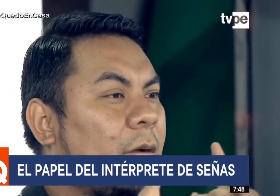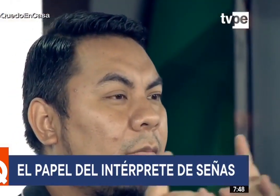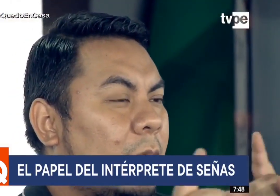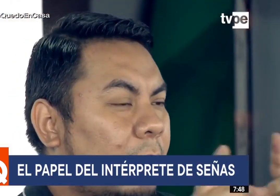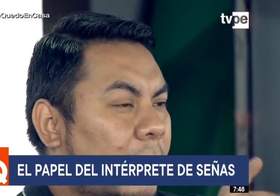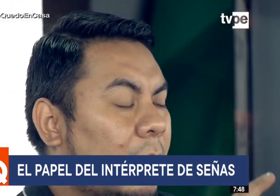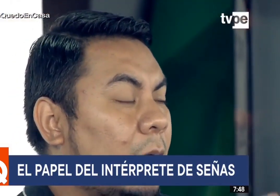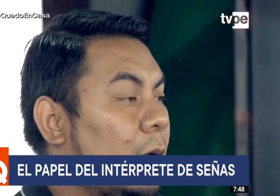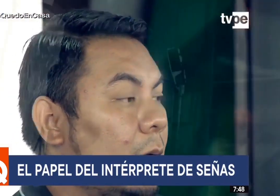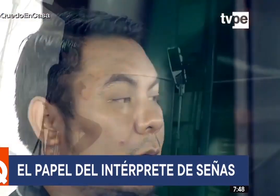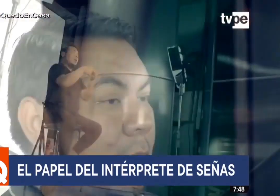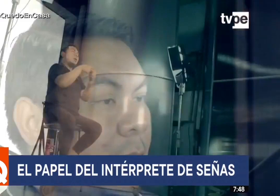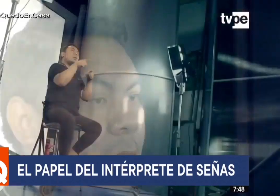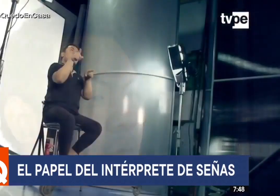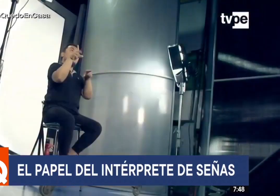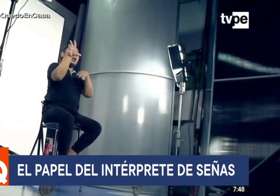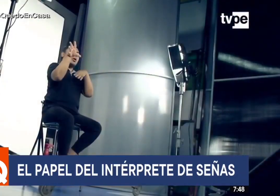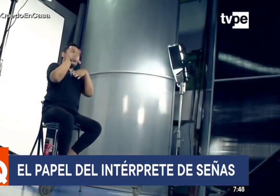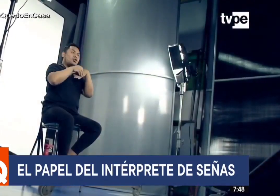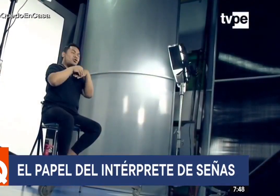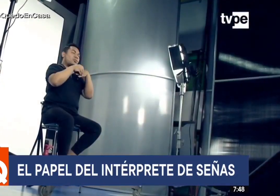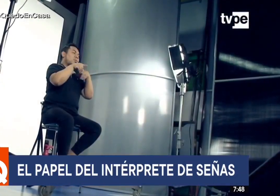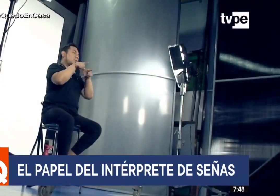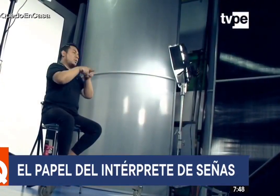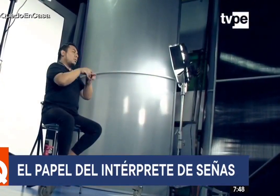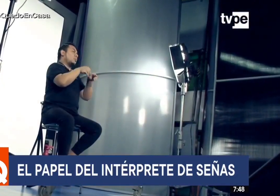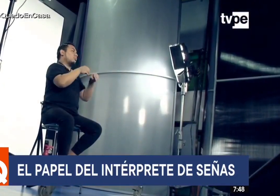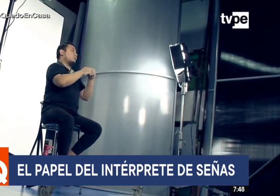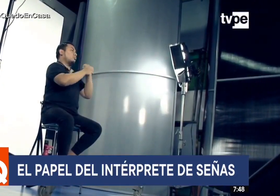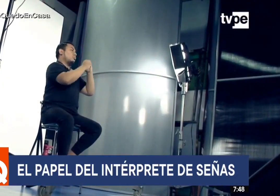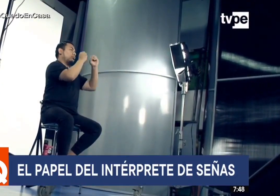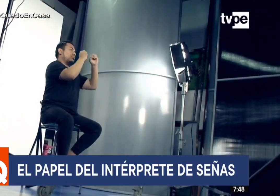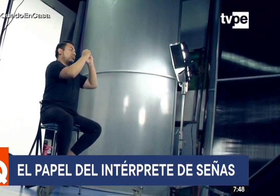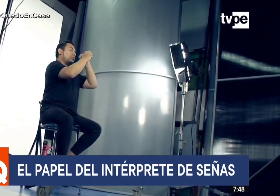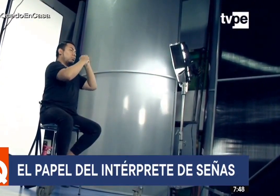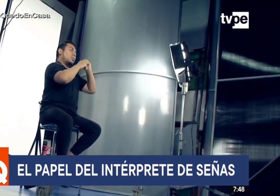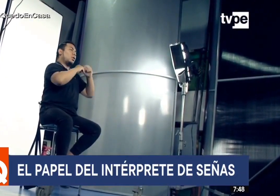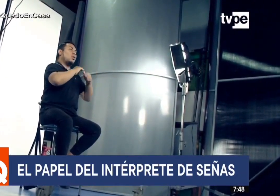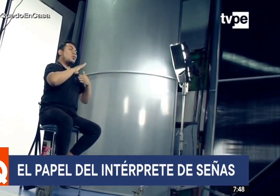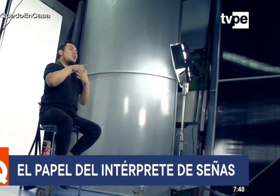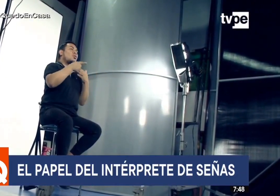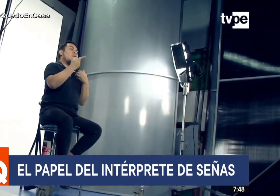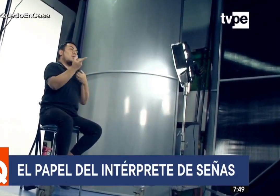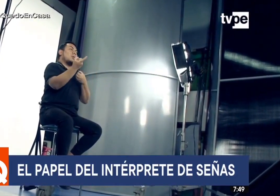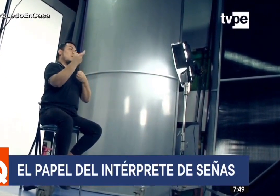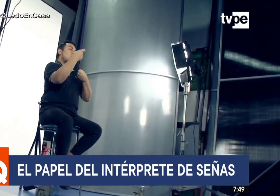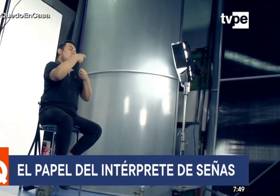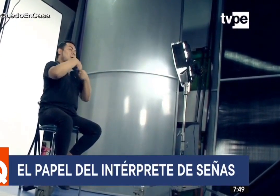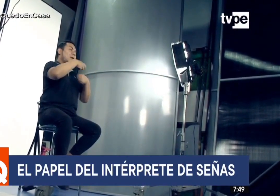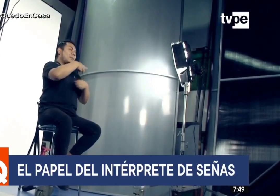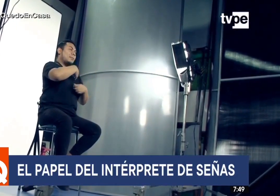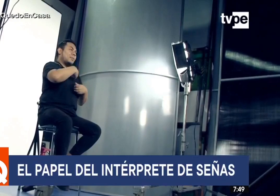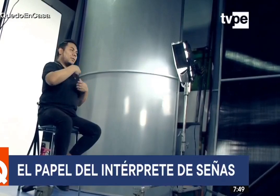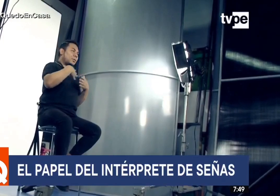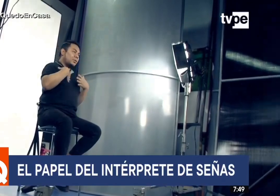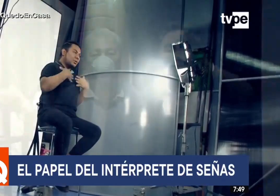preparó, dejó sus estudios de contabilidad y administración. Hoy lleva más de 18 años siendo intérprete profesional.